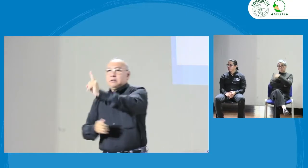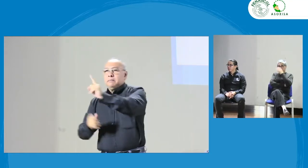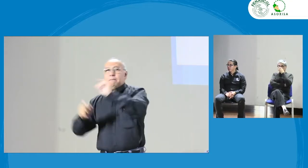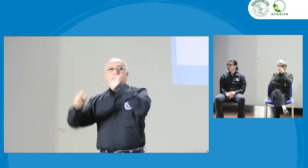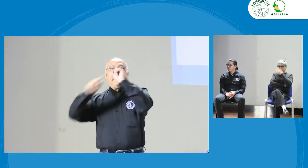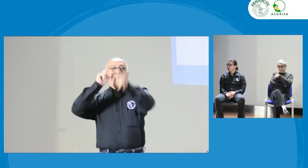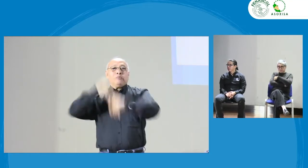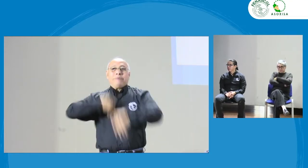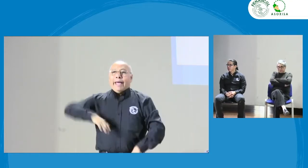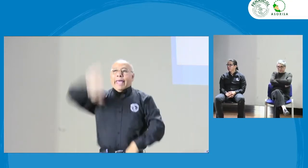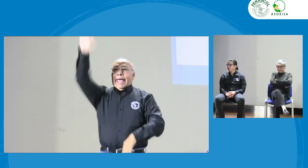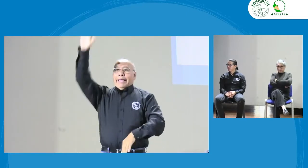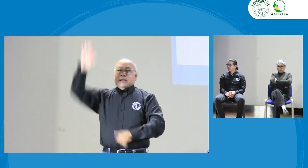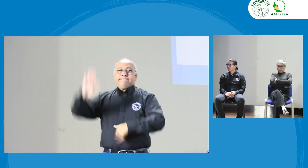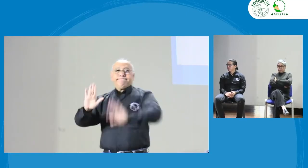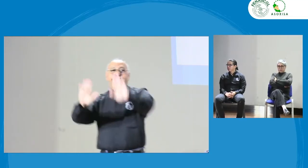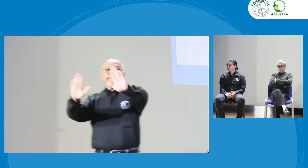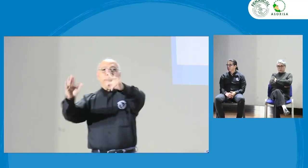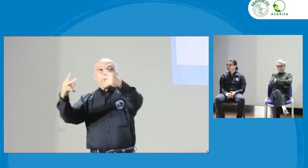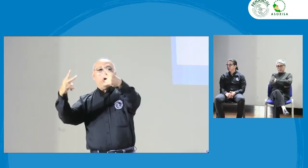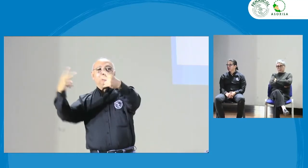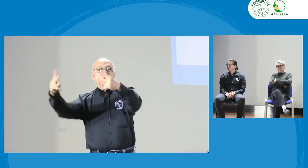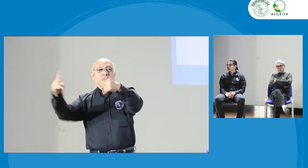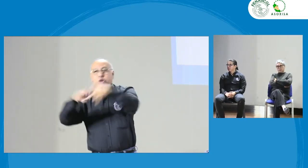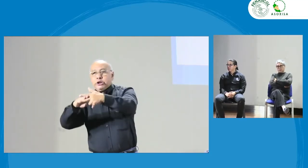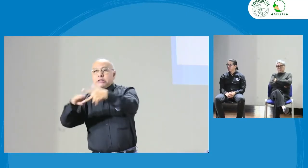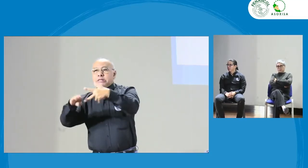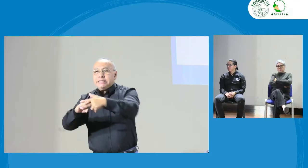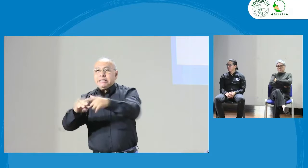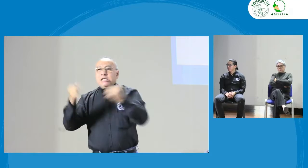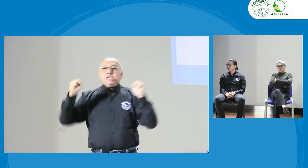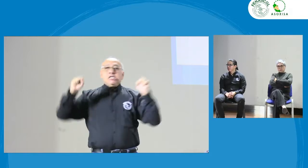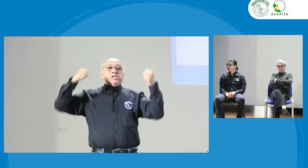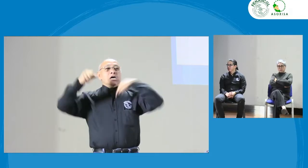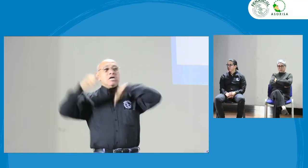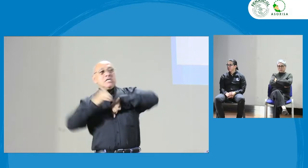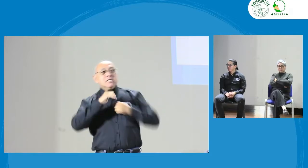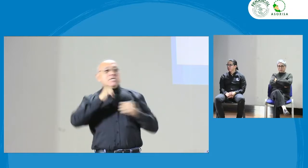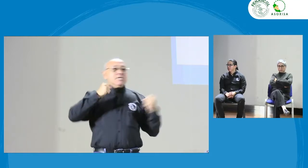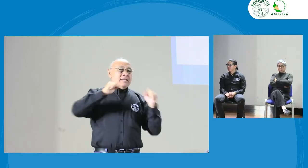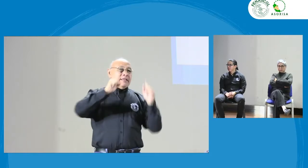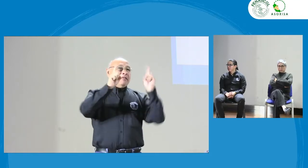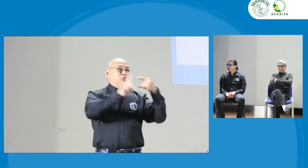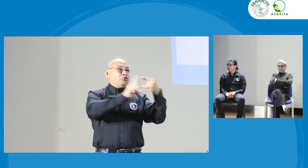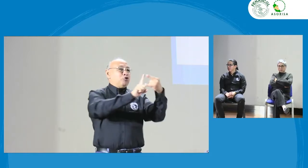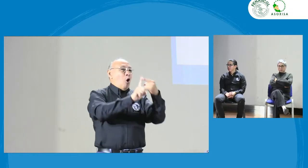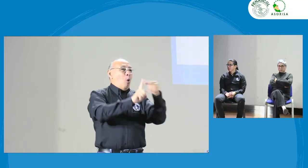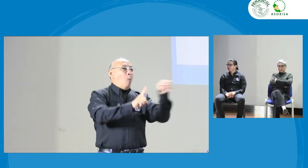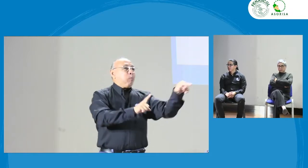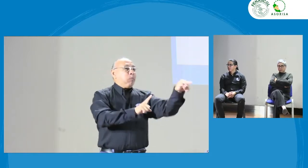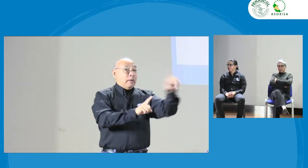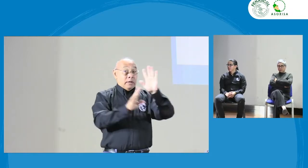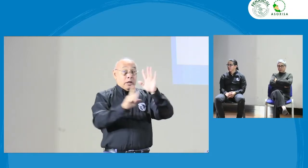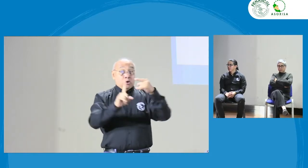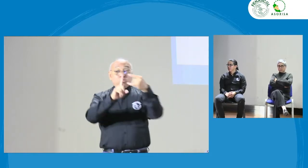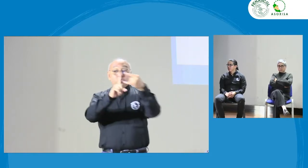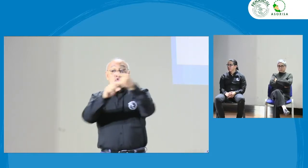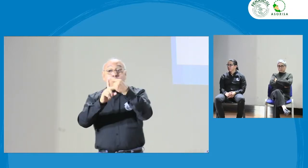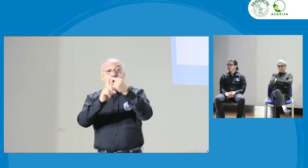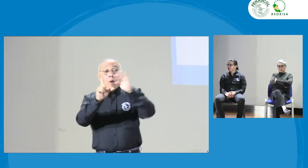el inconveniente con las participaciones del público, de verdad que son muy limitadas